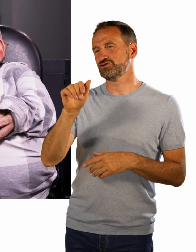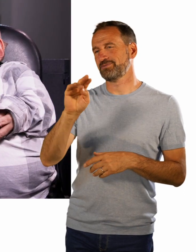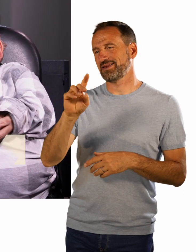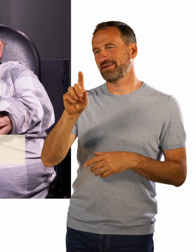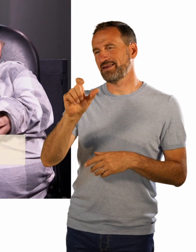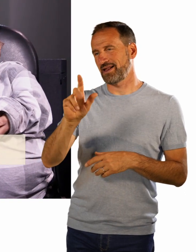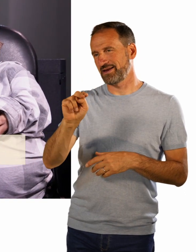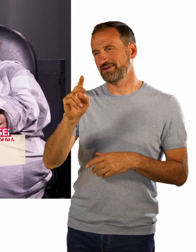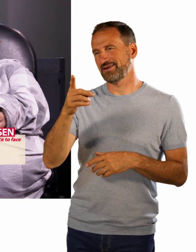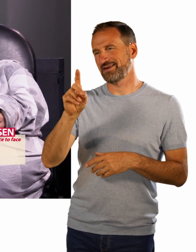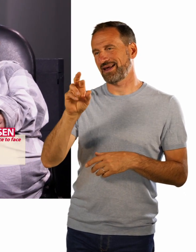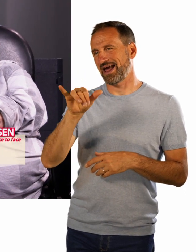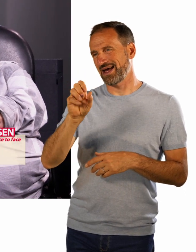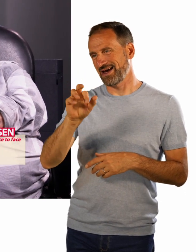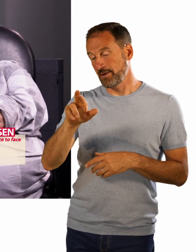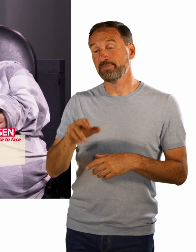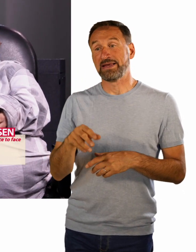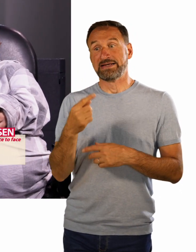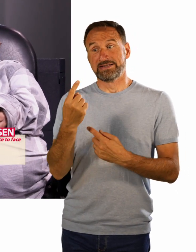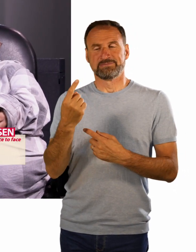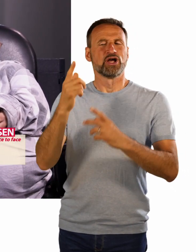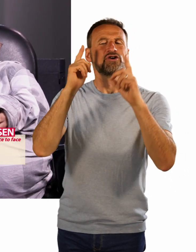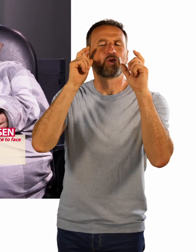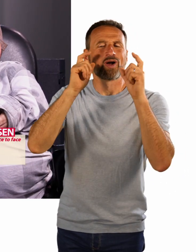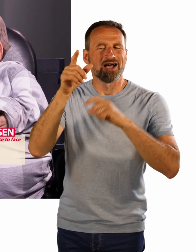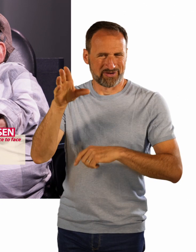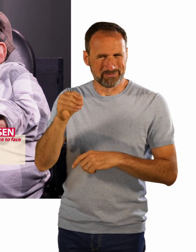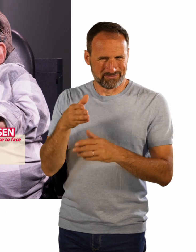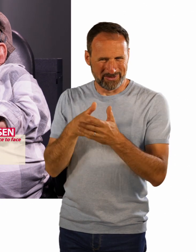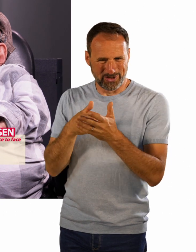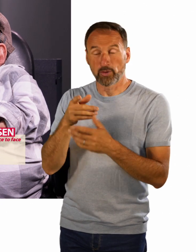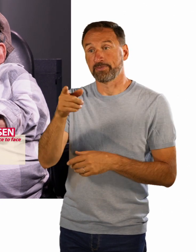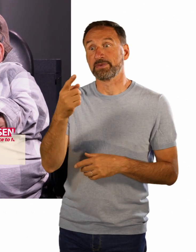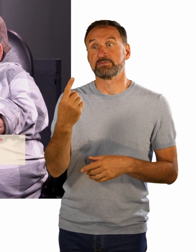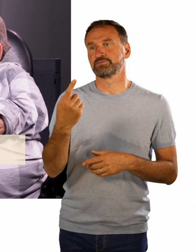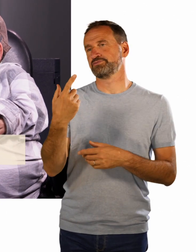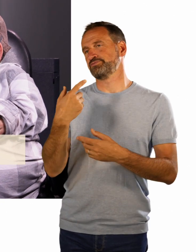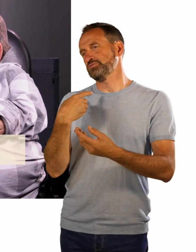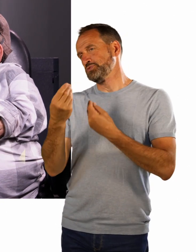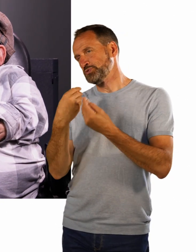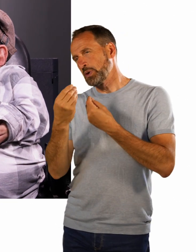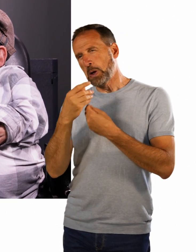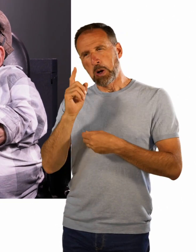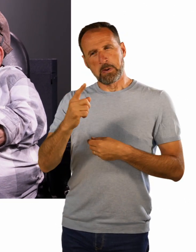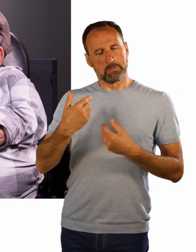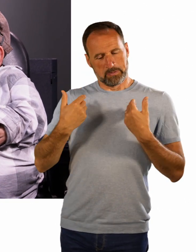gesprochen, ob man als behinderte Künstlerin auch eine gewisse Verantwortung empfindet,